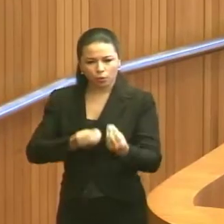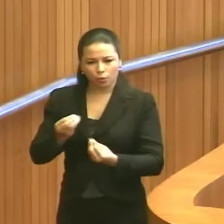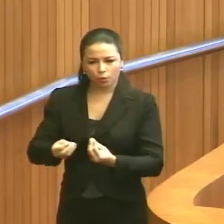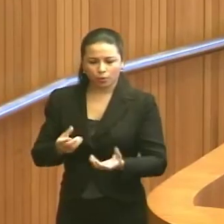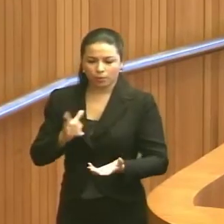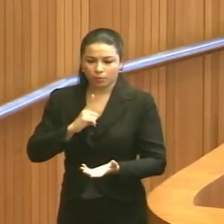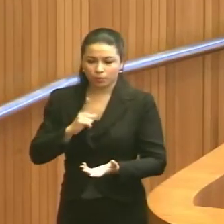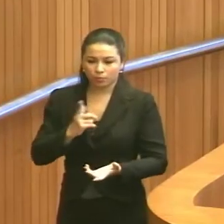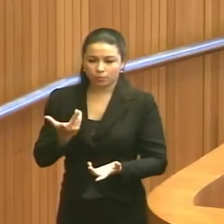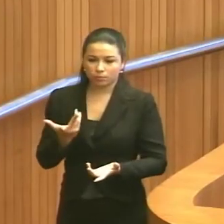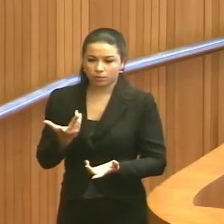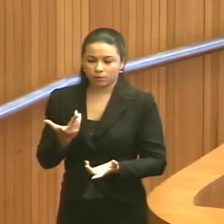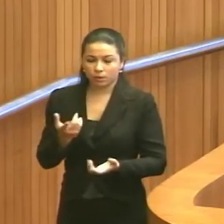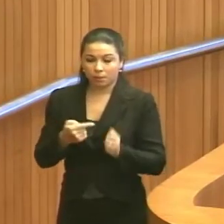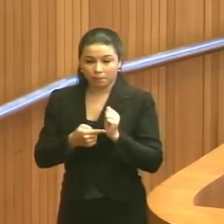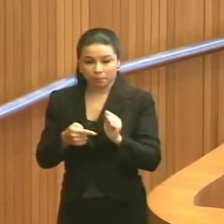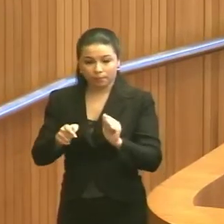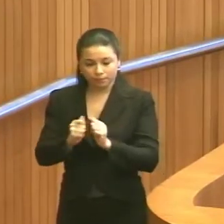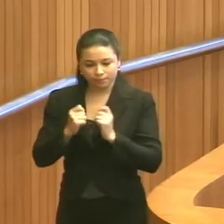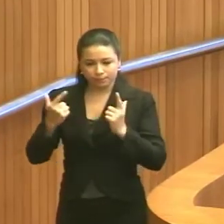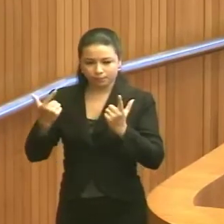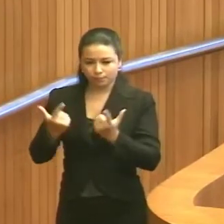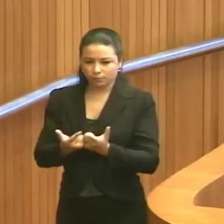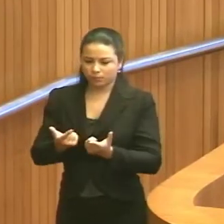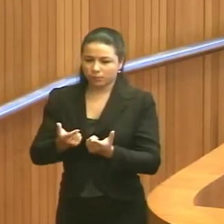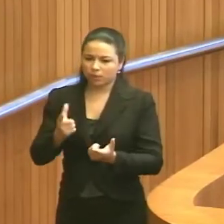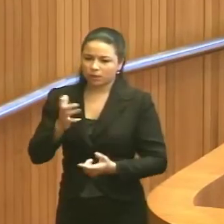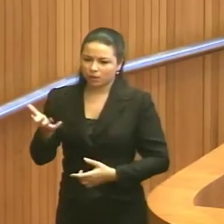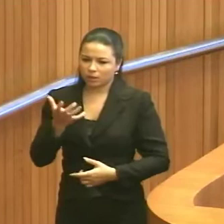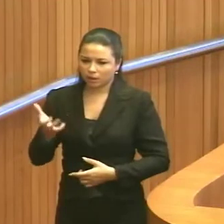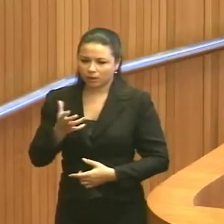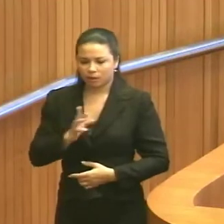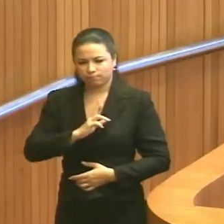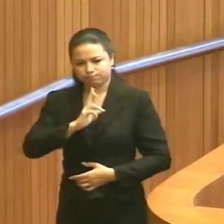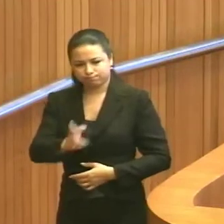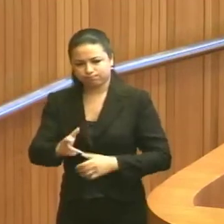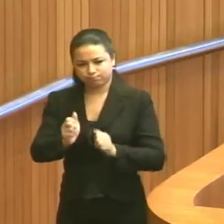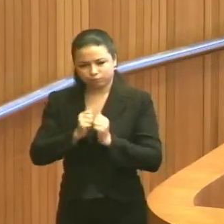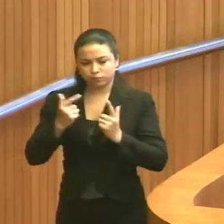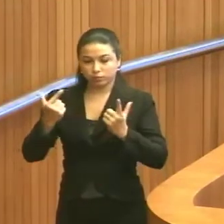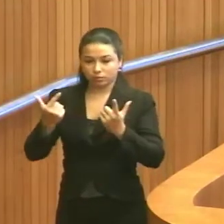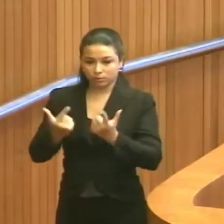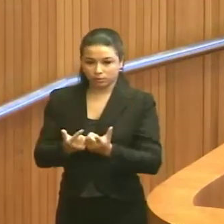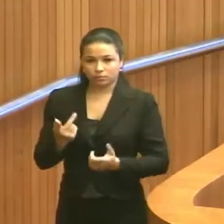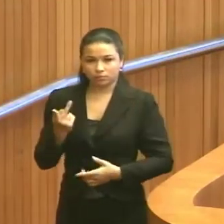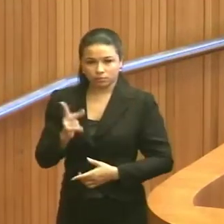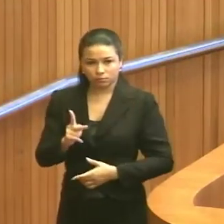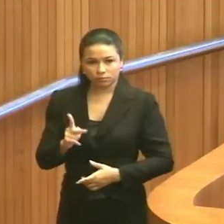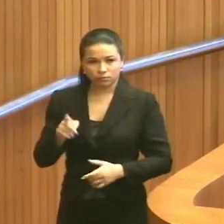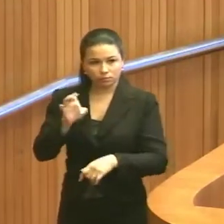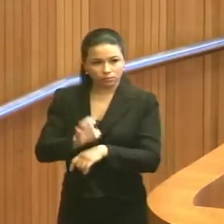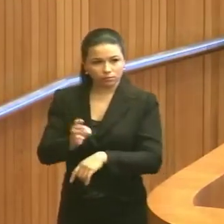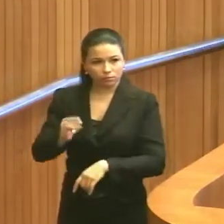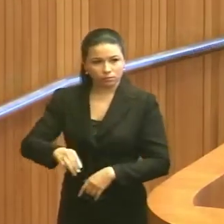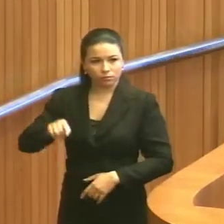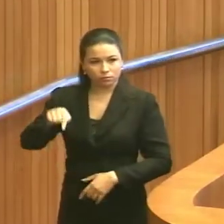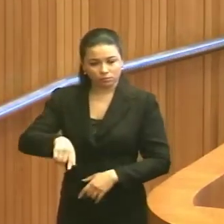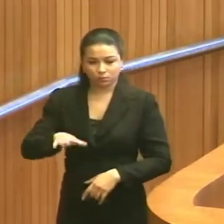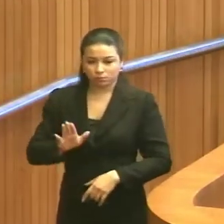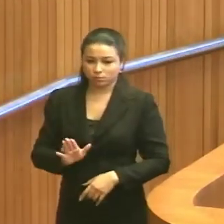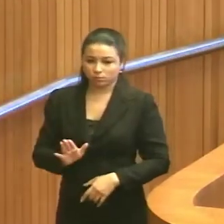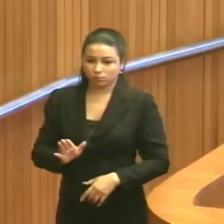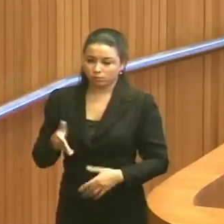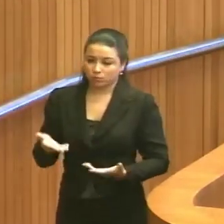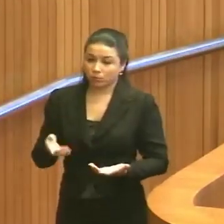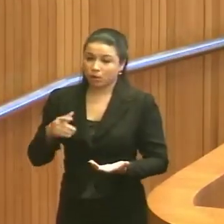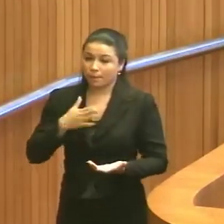de encontrar guarida nesta casa, na tentativa de encontrar a resposta desta Casa Legislativa do Estado do Maranhão. Portanto, fica aqui